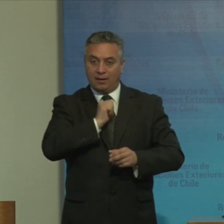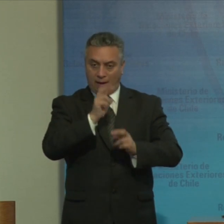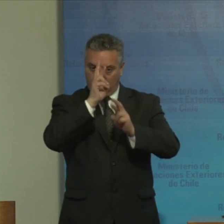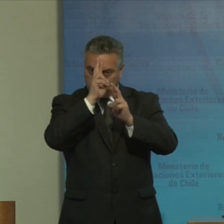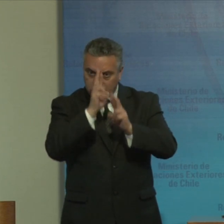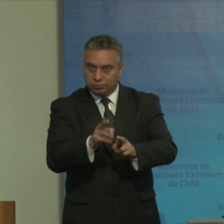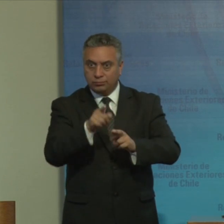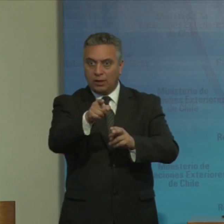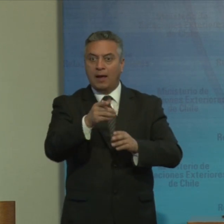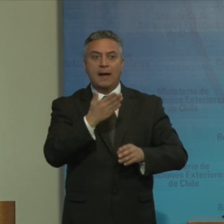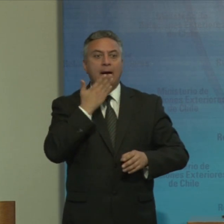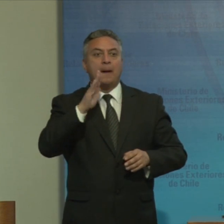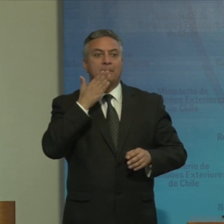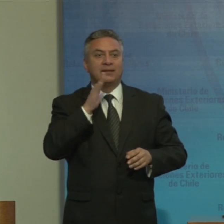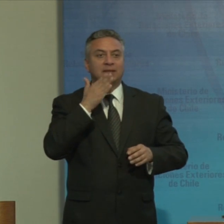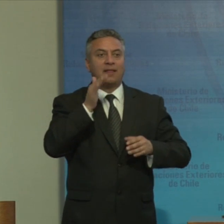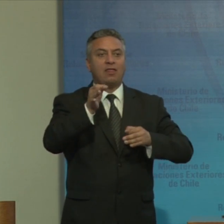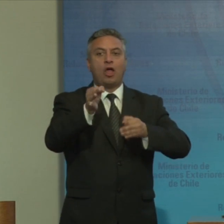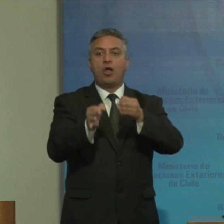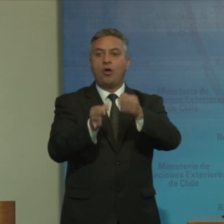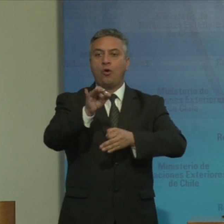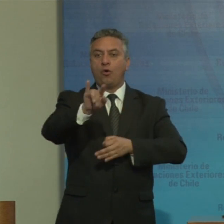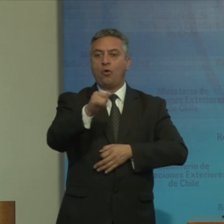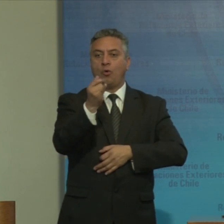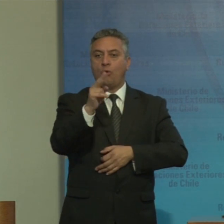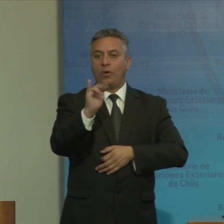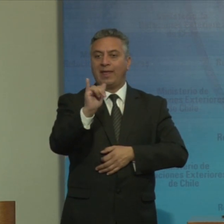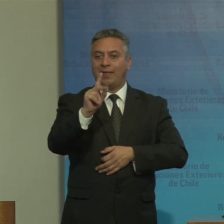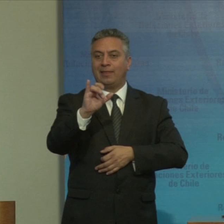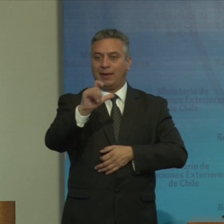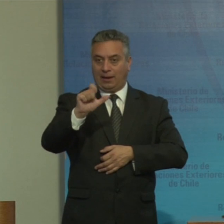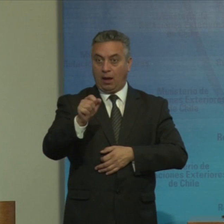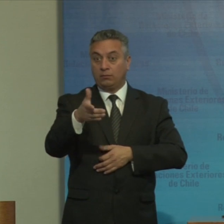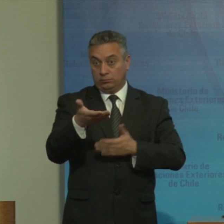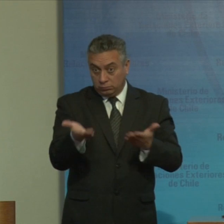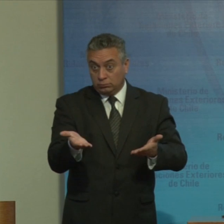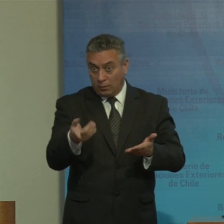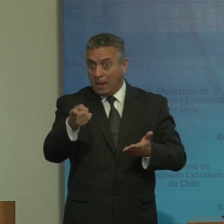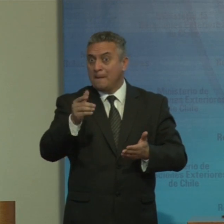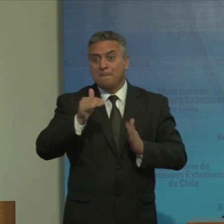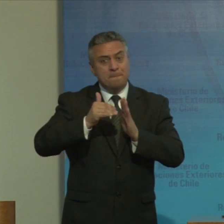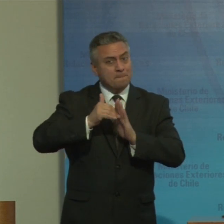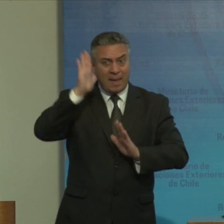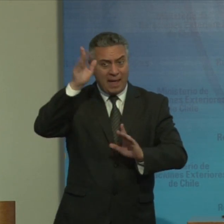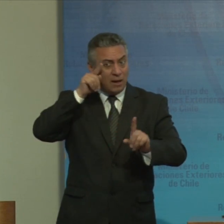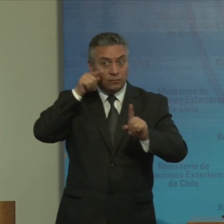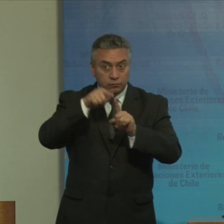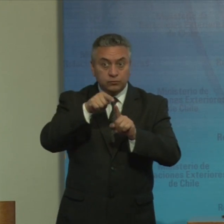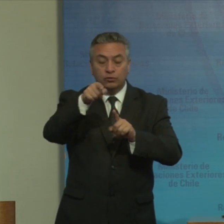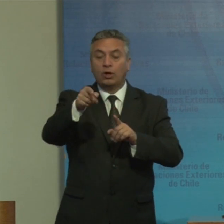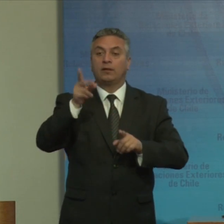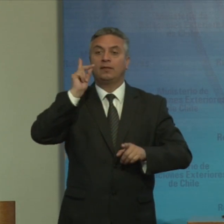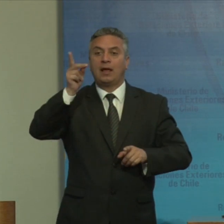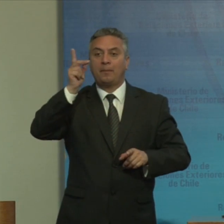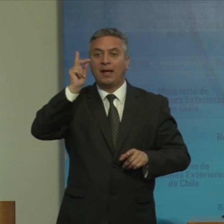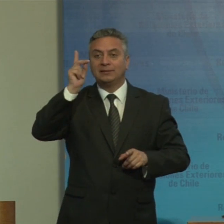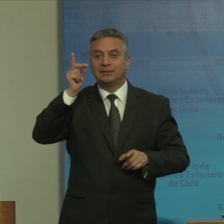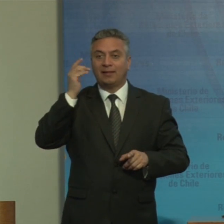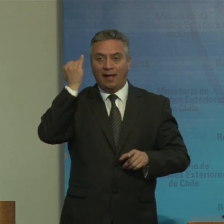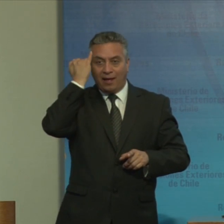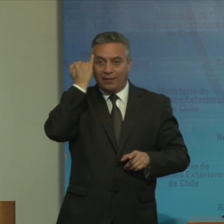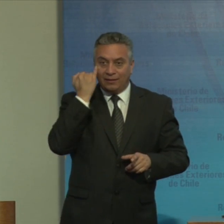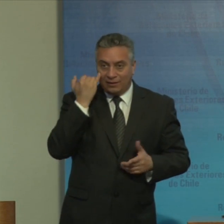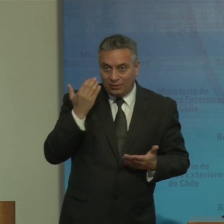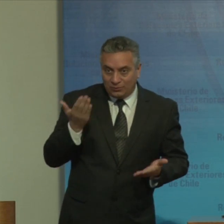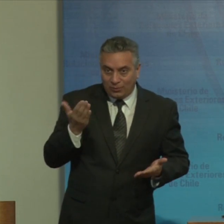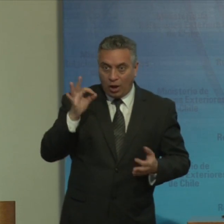jurídica que prohíbe una gran parte de personas con discapacidad sobre todo discapacidad intelectual y psicosocial de tomar decisiones